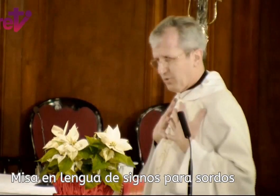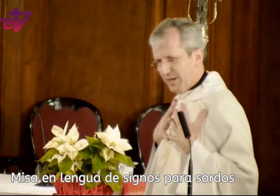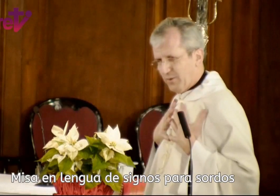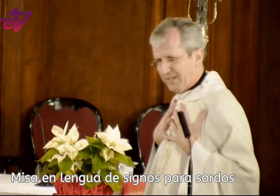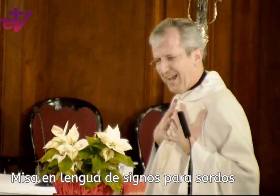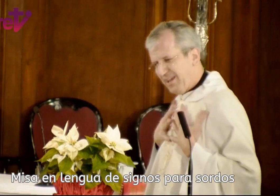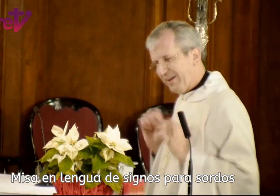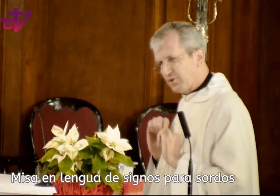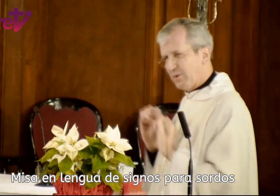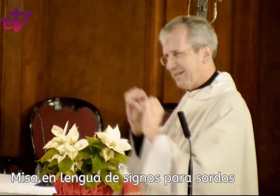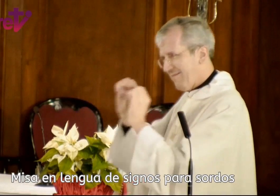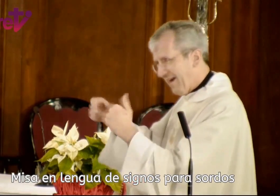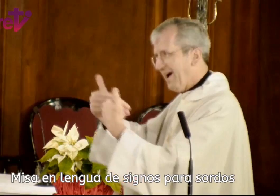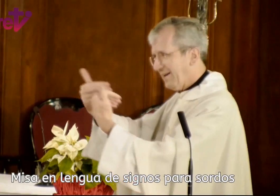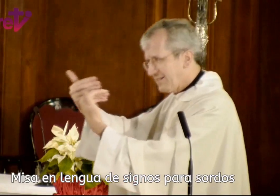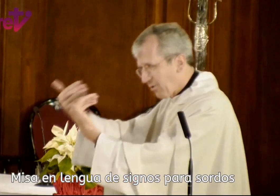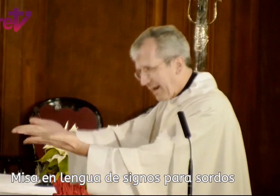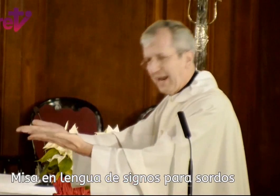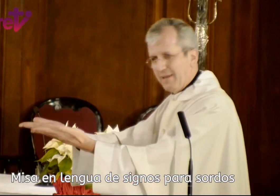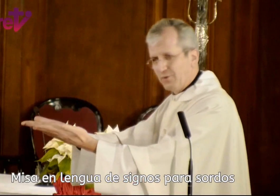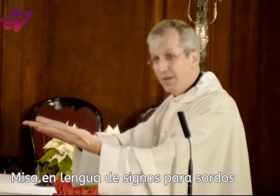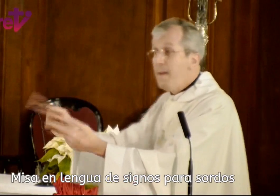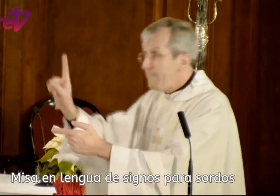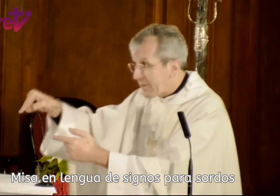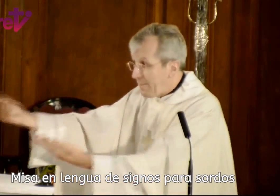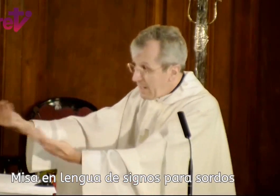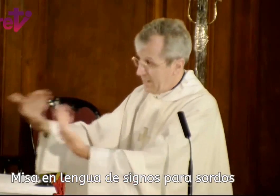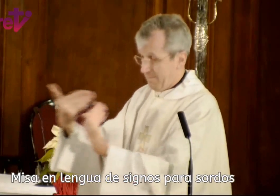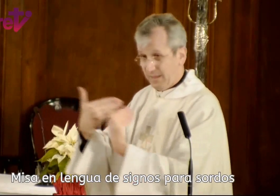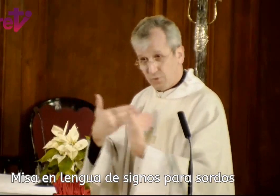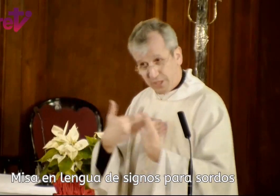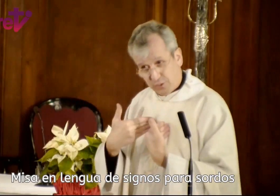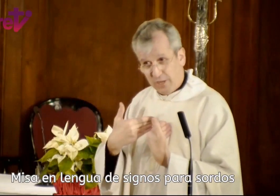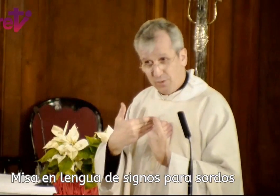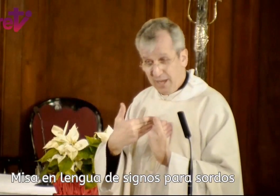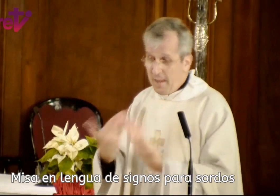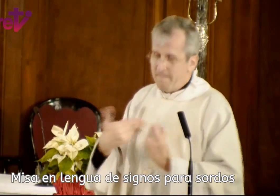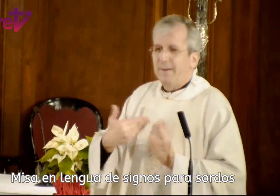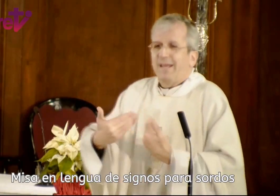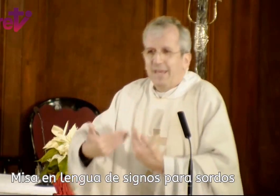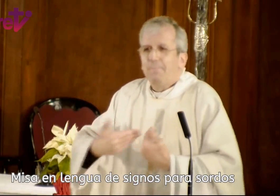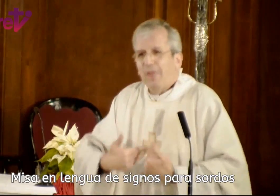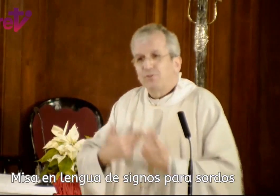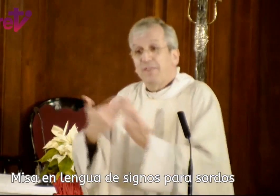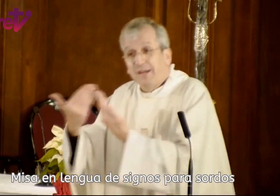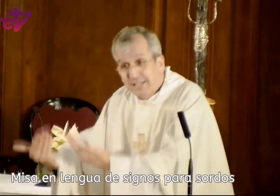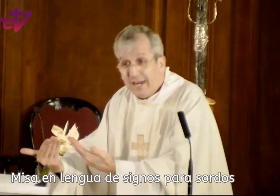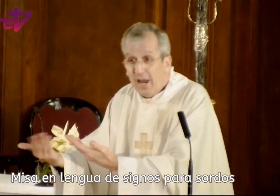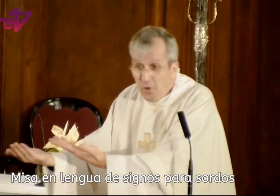cosa nuestra. Aquello que nos cuesta dejar, se lo regalaremos. Pero que también le pedimos que nos ayude para que podamos hacerle este regalo